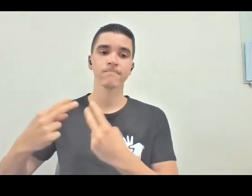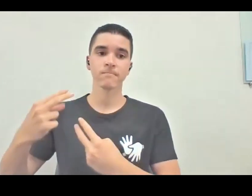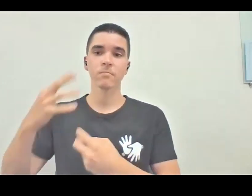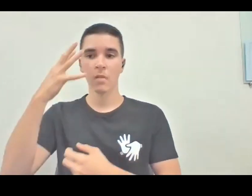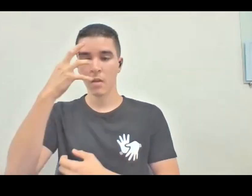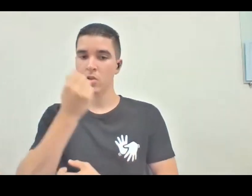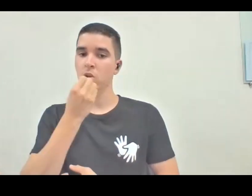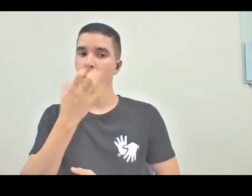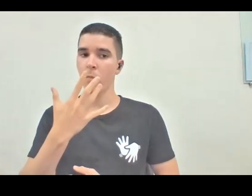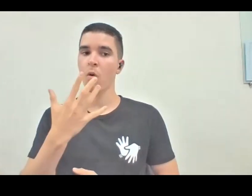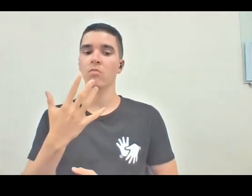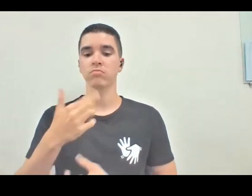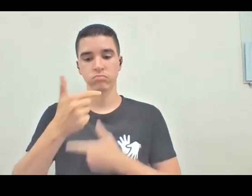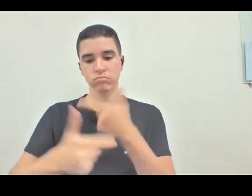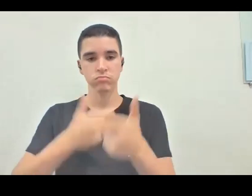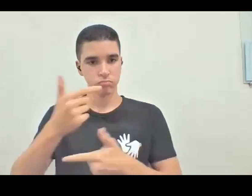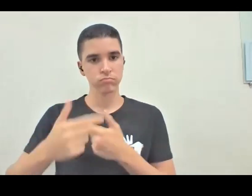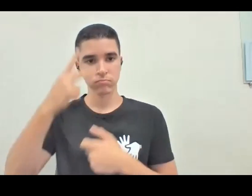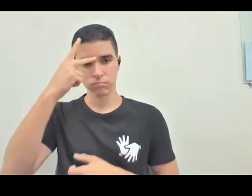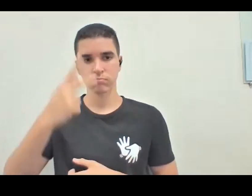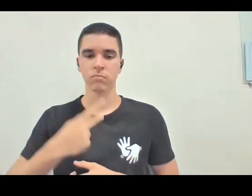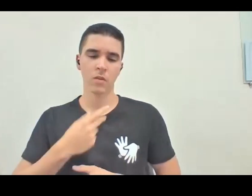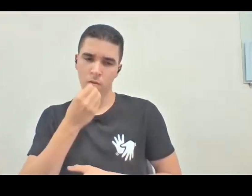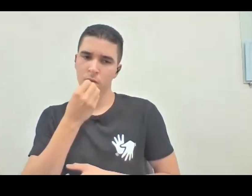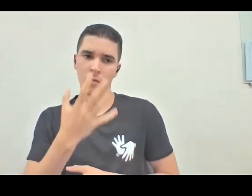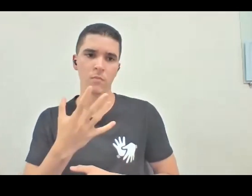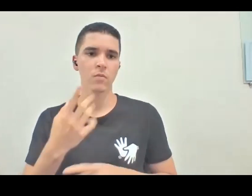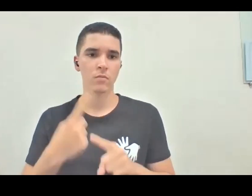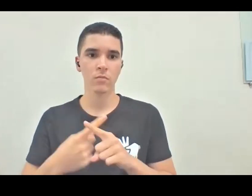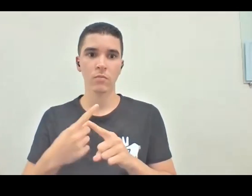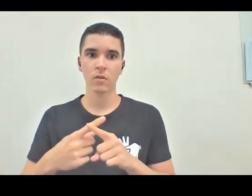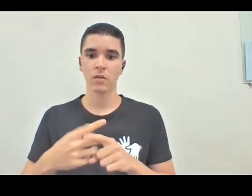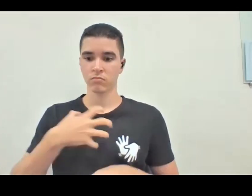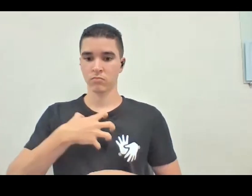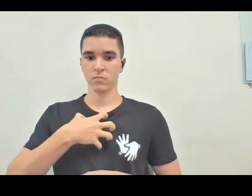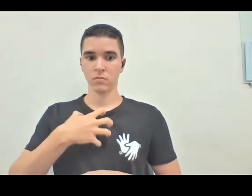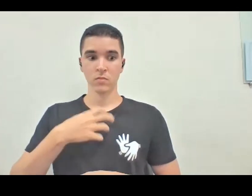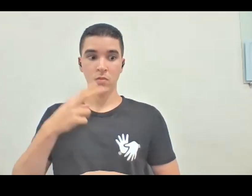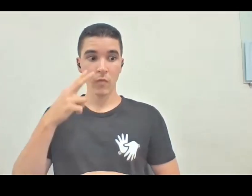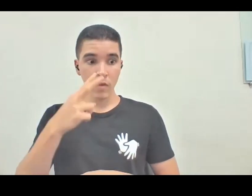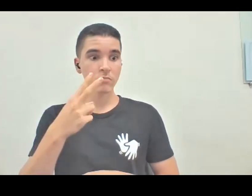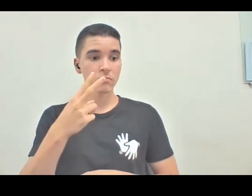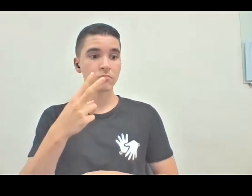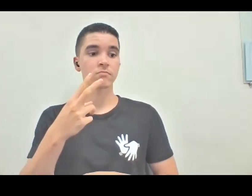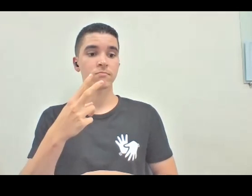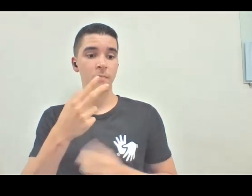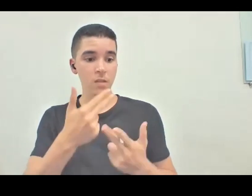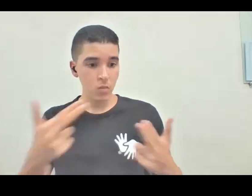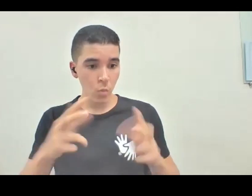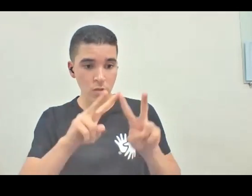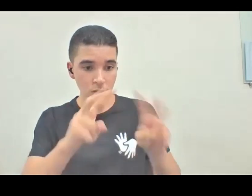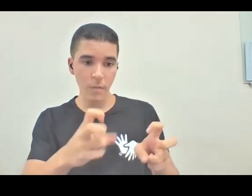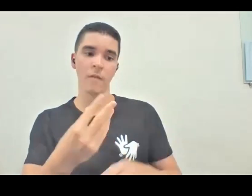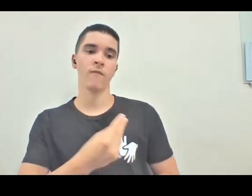ouvindo. Isso me dá a sensação de que essas questões não estão encerradas, elas estão vivas, né, e eu sinto isso muito nas